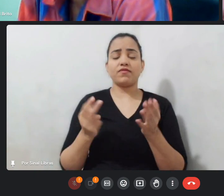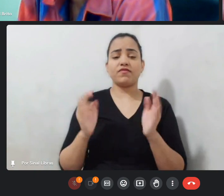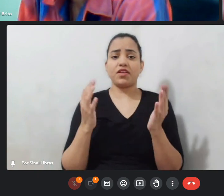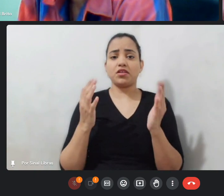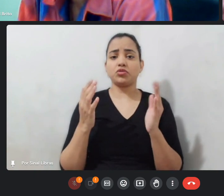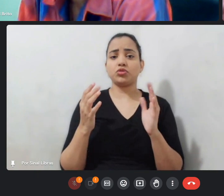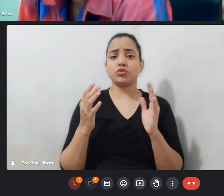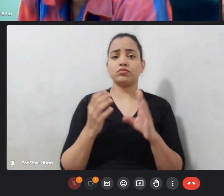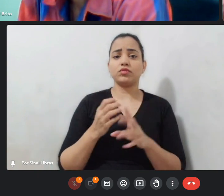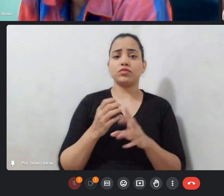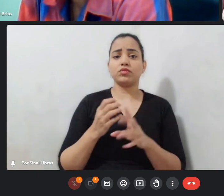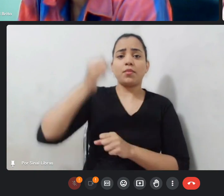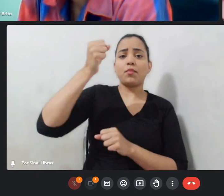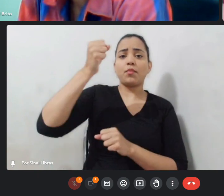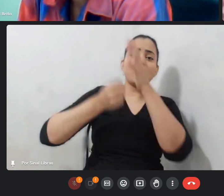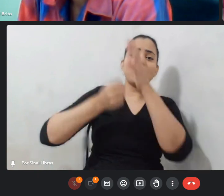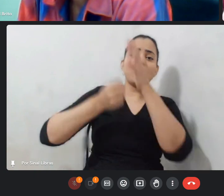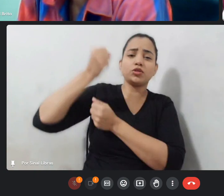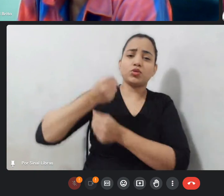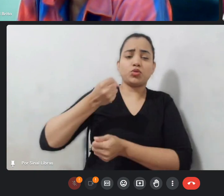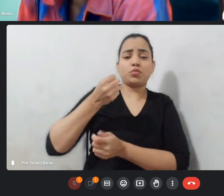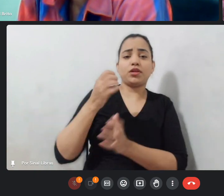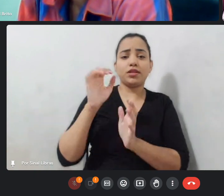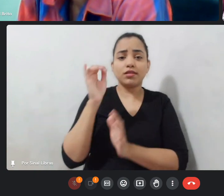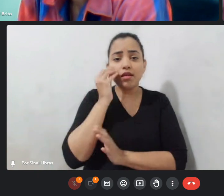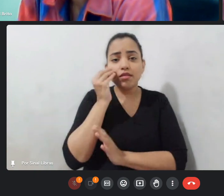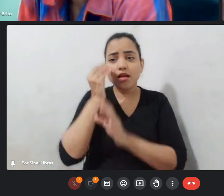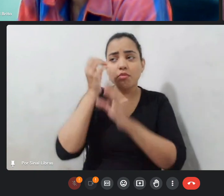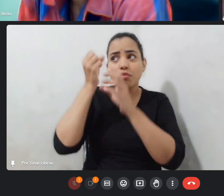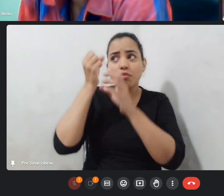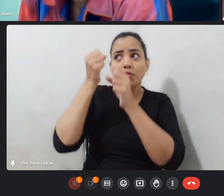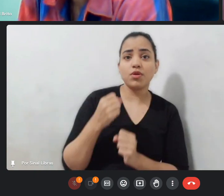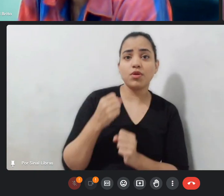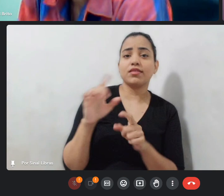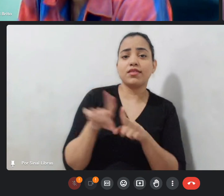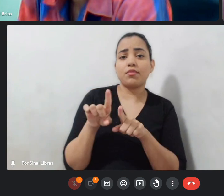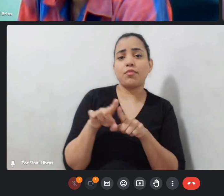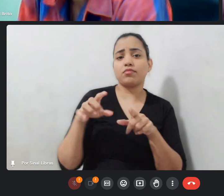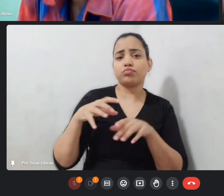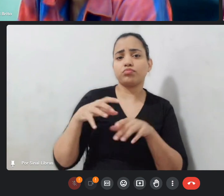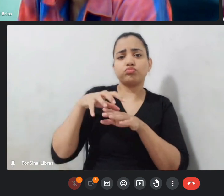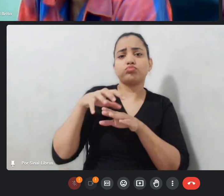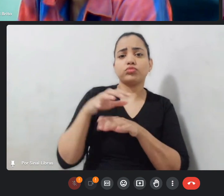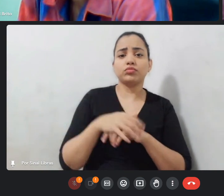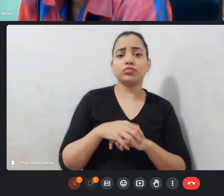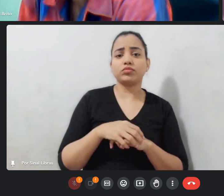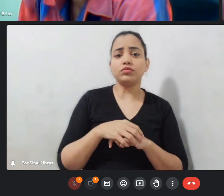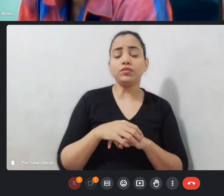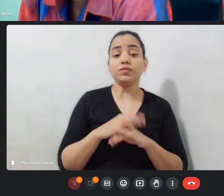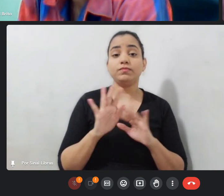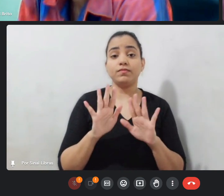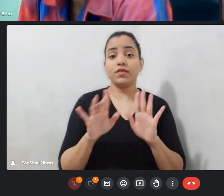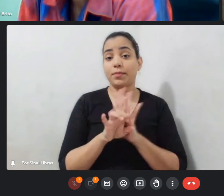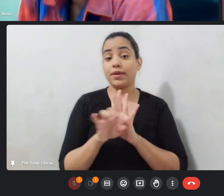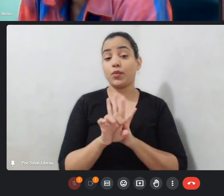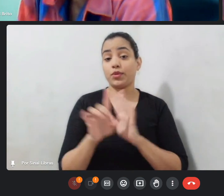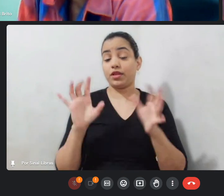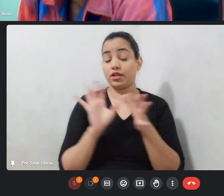trio e outras coisas que aí que tá aí isso tem a ver tem a ver com a pergunta por quê